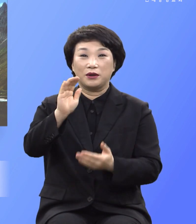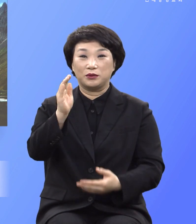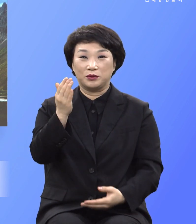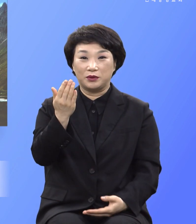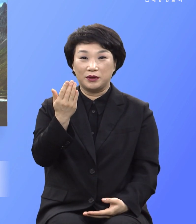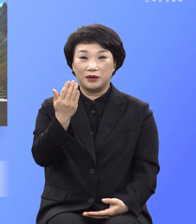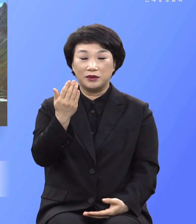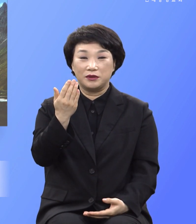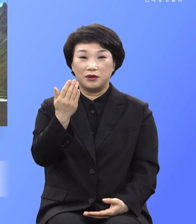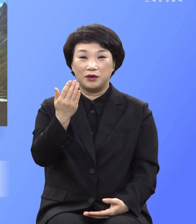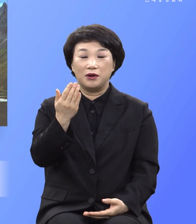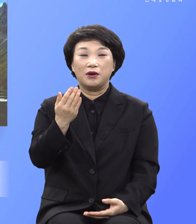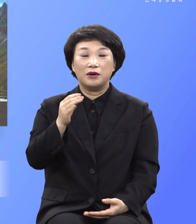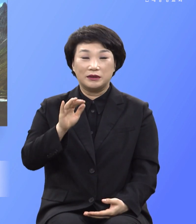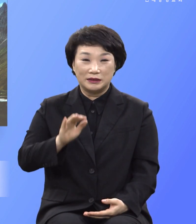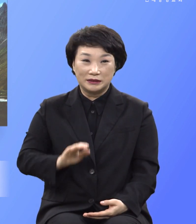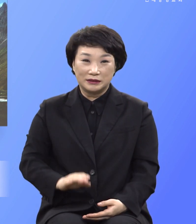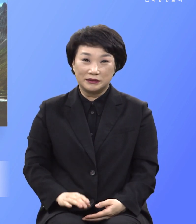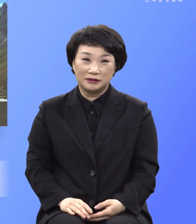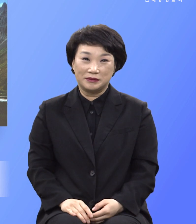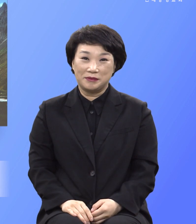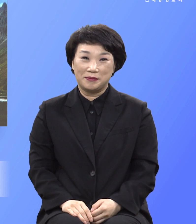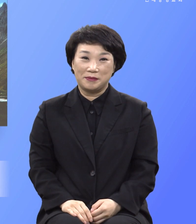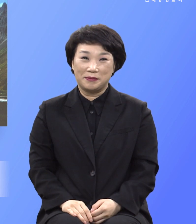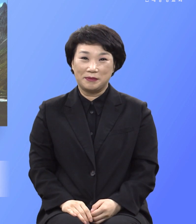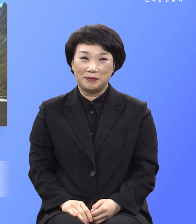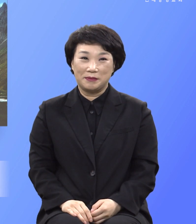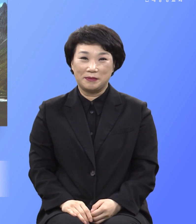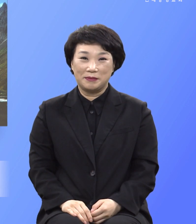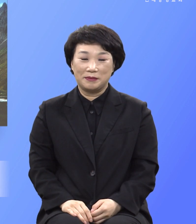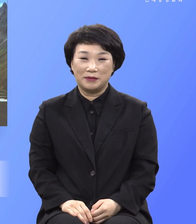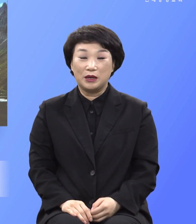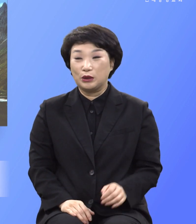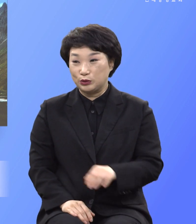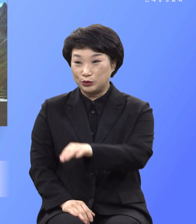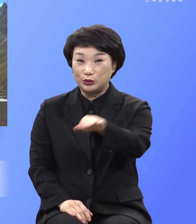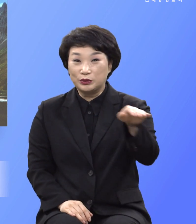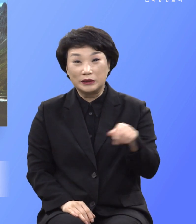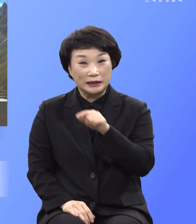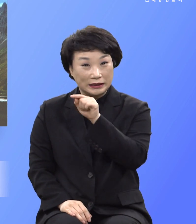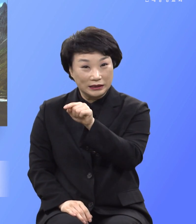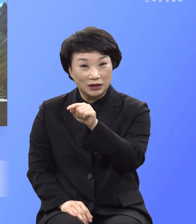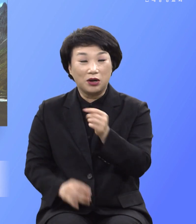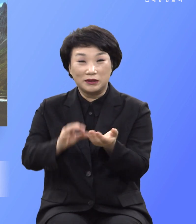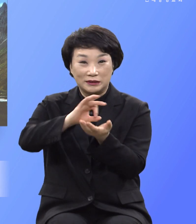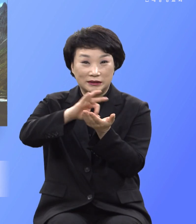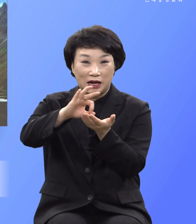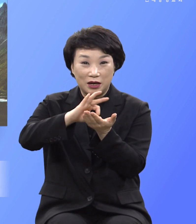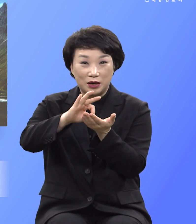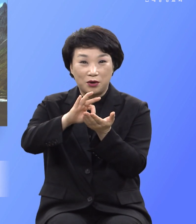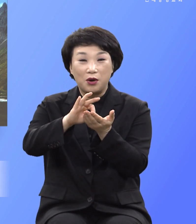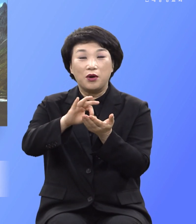쓰여지기 시작하므로 우리는 그것들을 사용하고 쓰면서